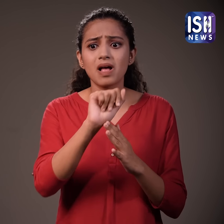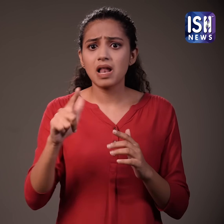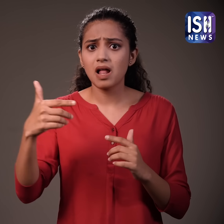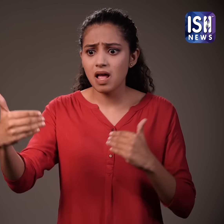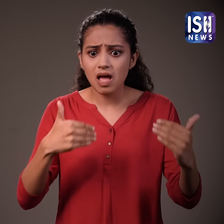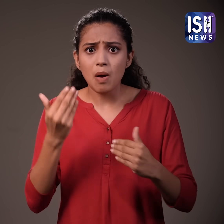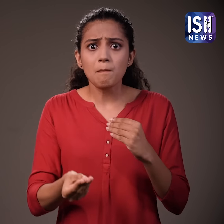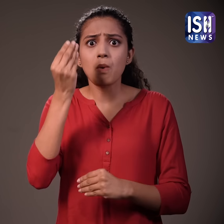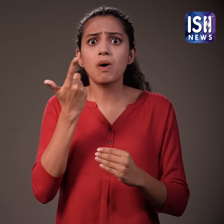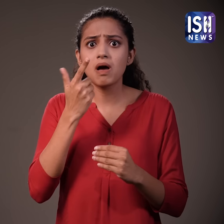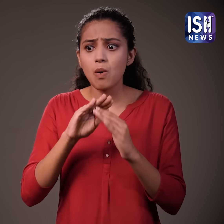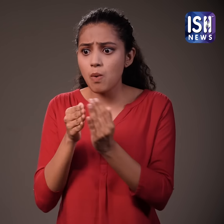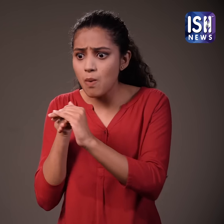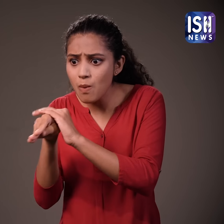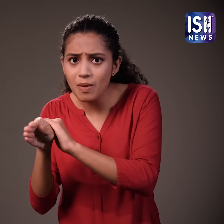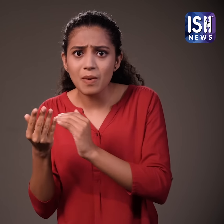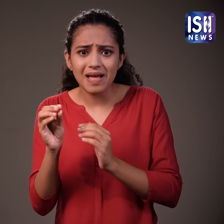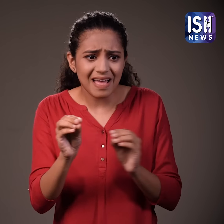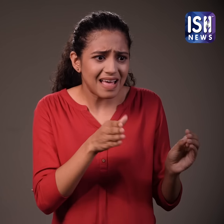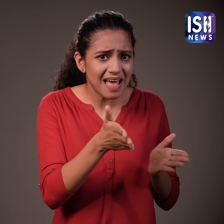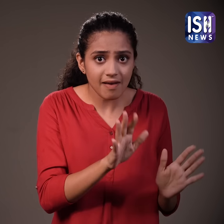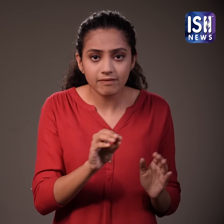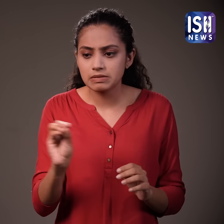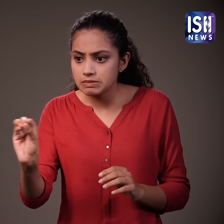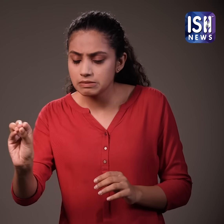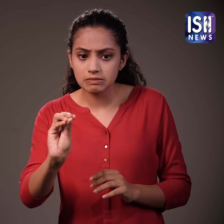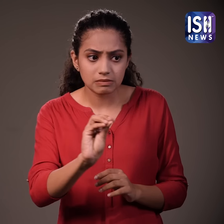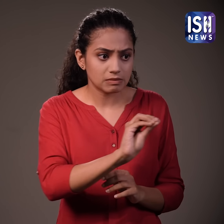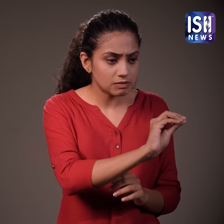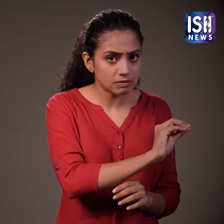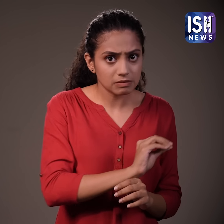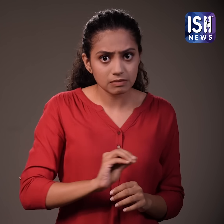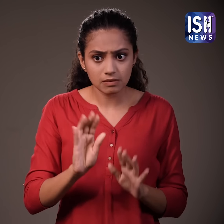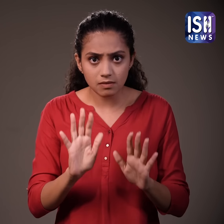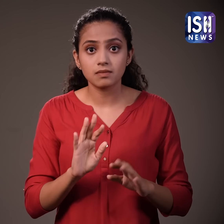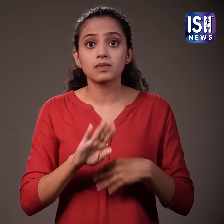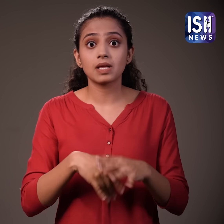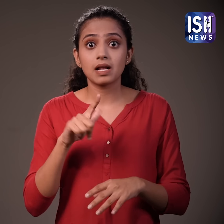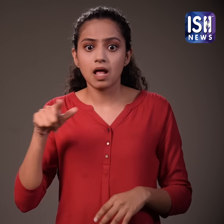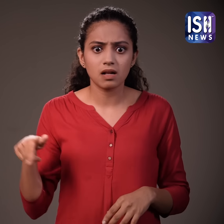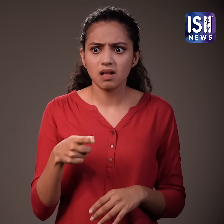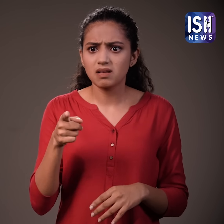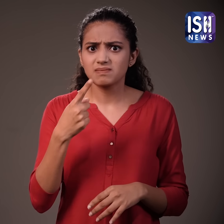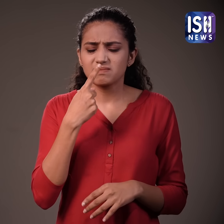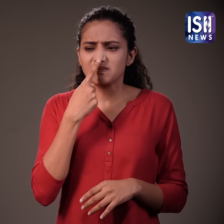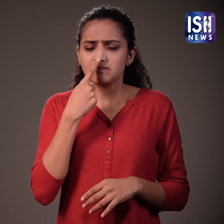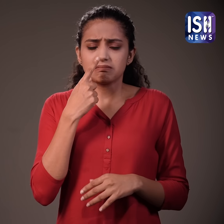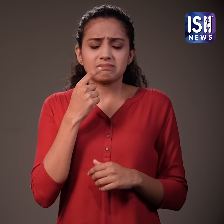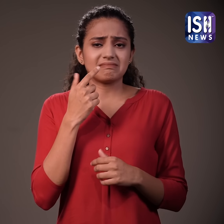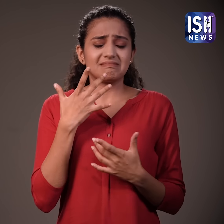अब इसे अपने घर के सभी संभावित कोनों और दरारों पर रगड़े खास कर चुहों से प्रभावित शेतर में चुहे फुदीने